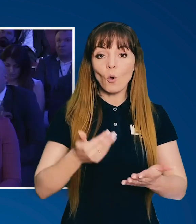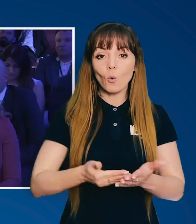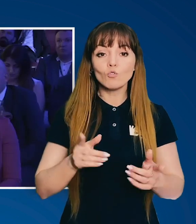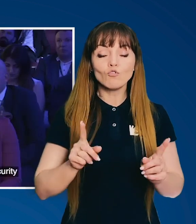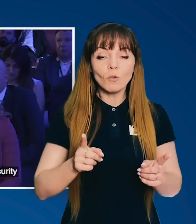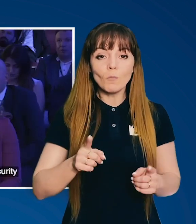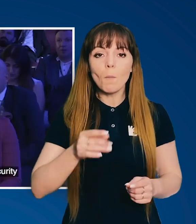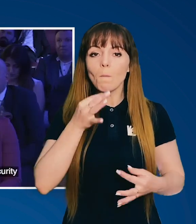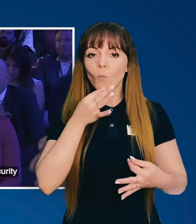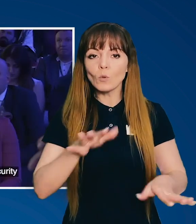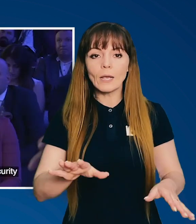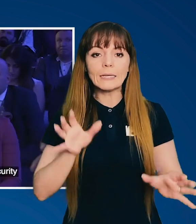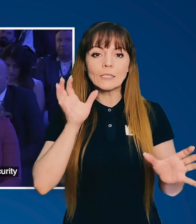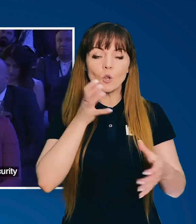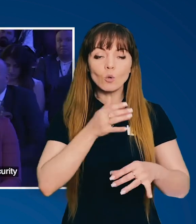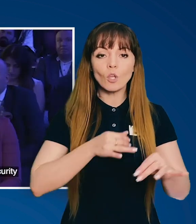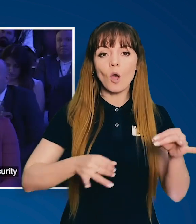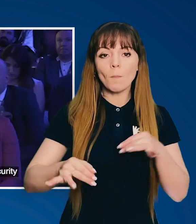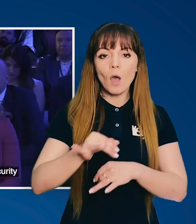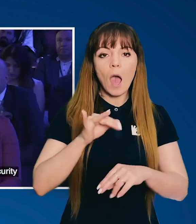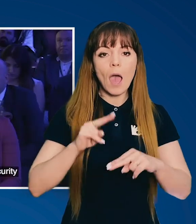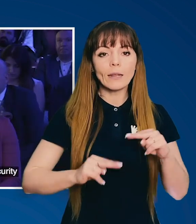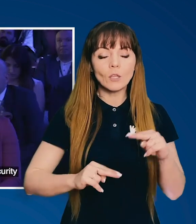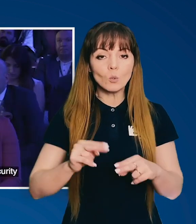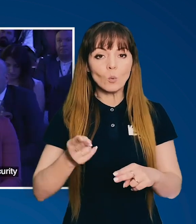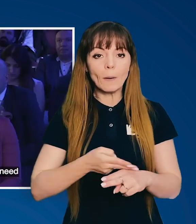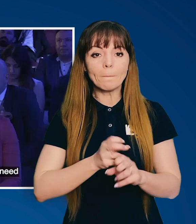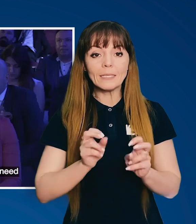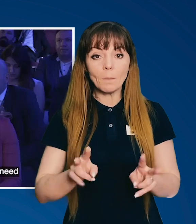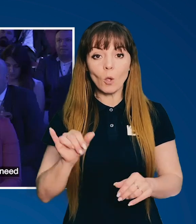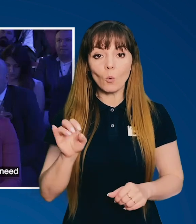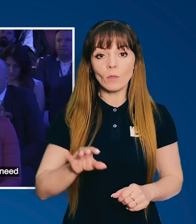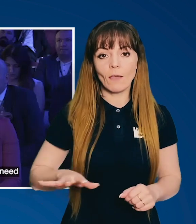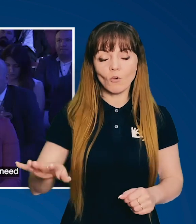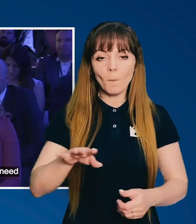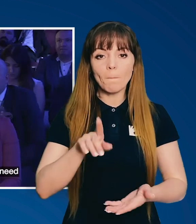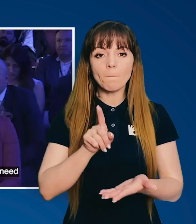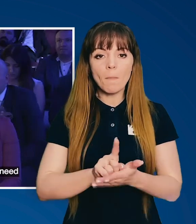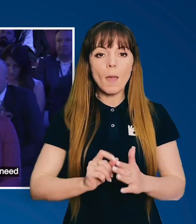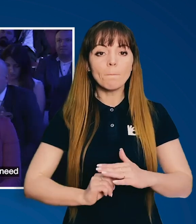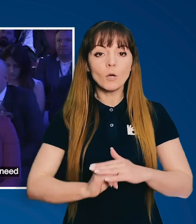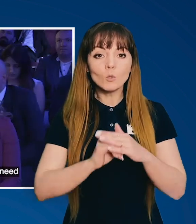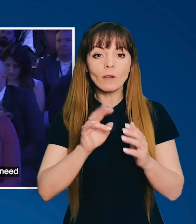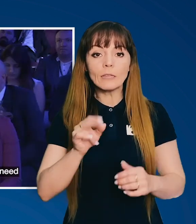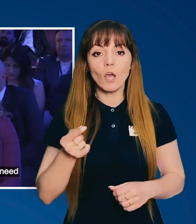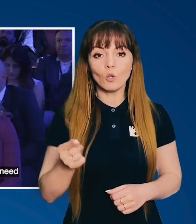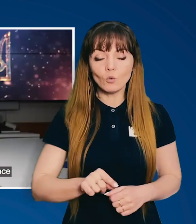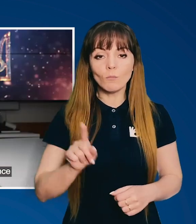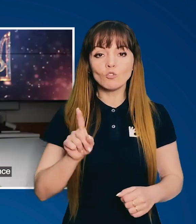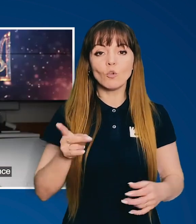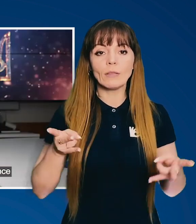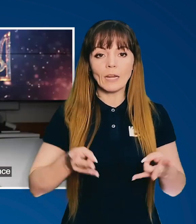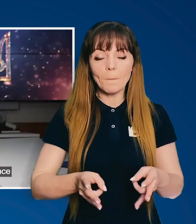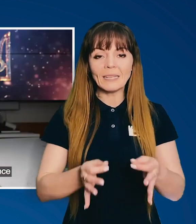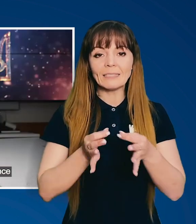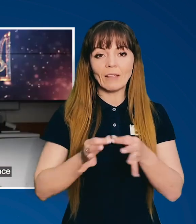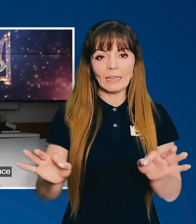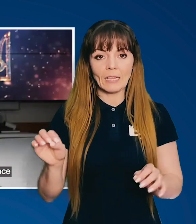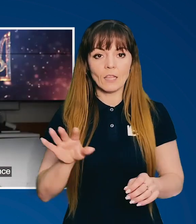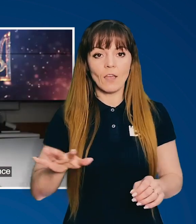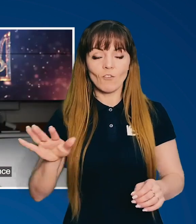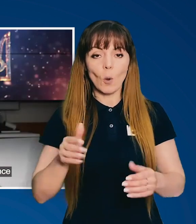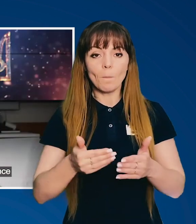та панове, ось чому будь-яке серйозне обговорення архітектури безпеки в Європі має базуватись на тому, що треба